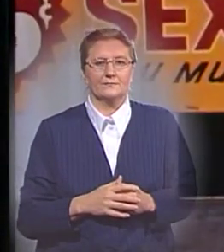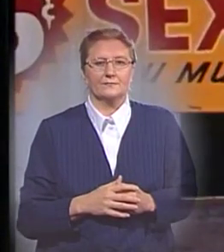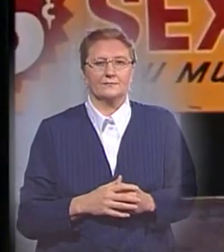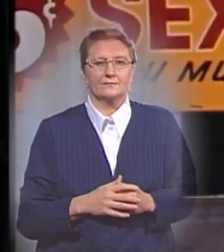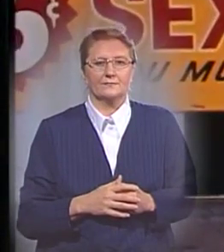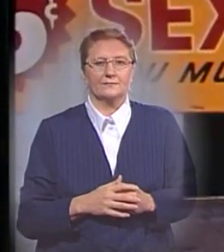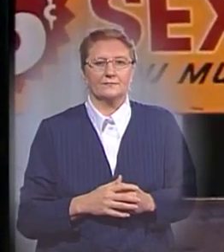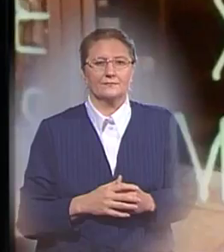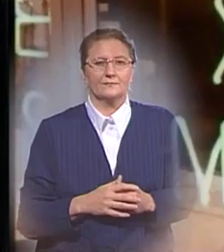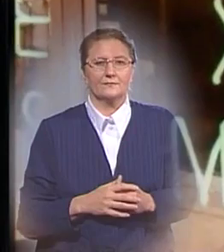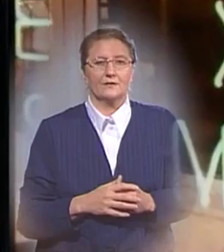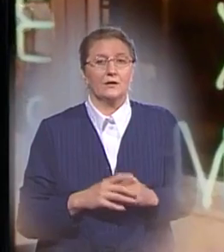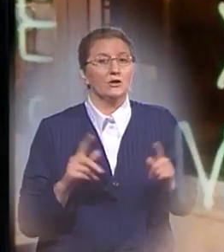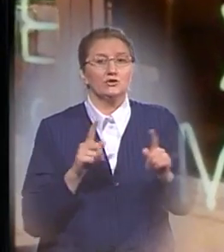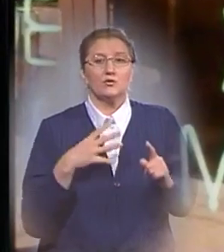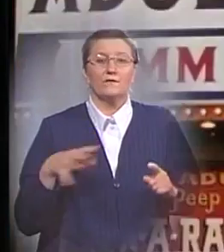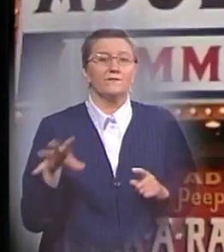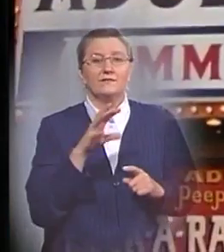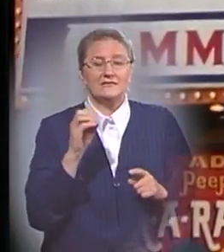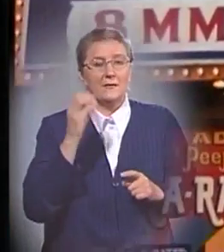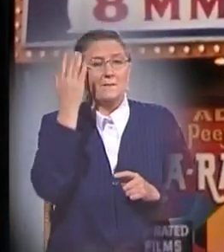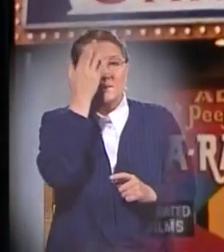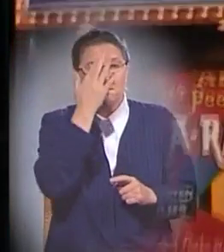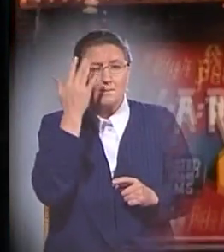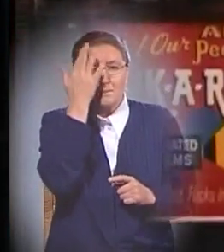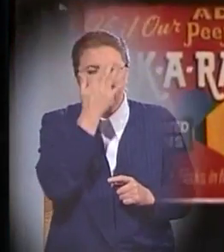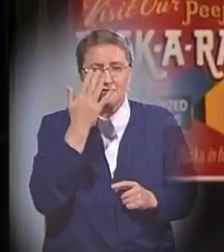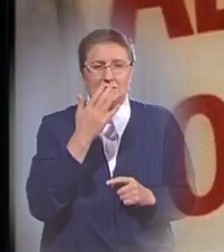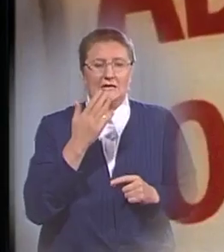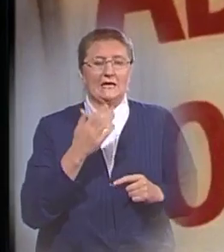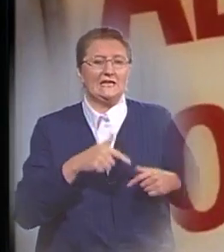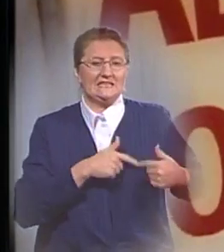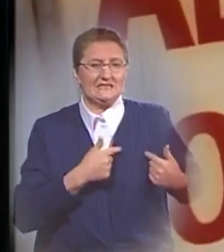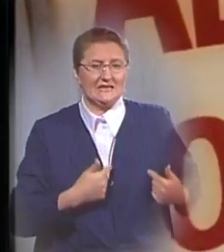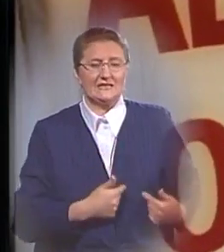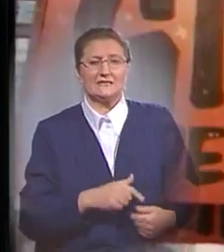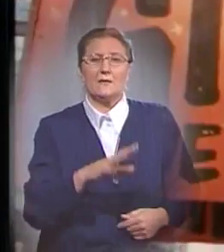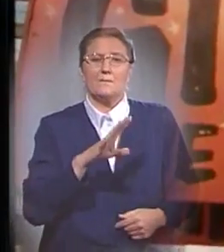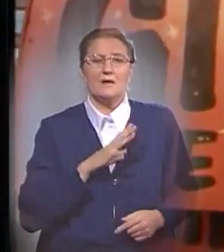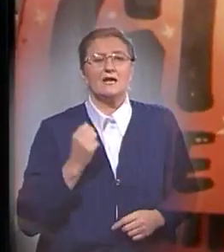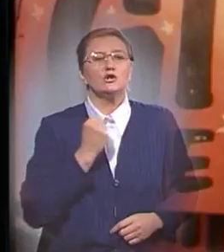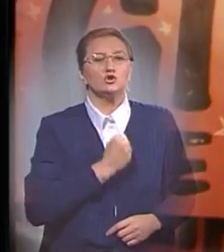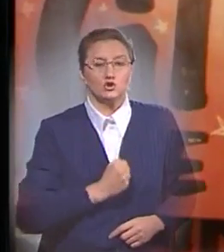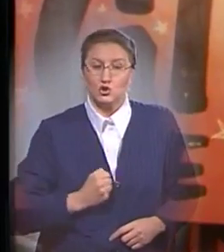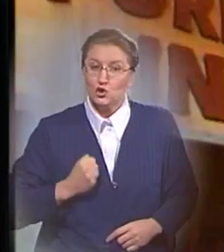и что все мысли и помышления сердца их были зло во всякое